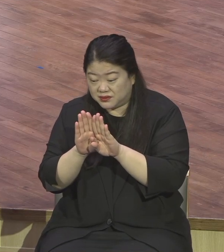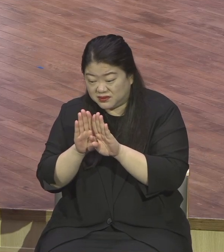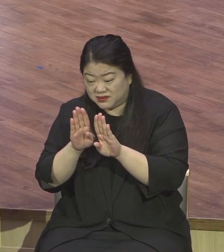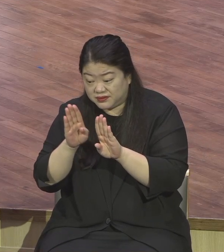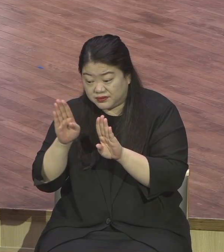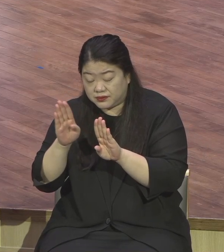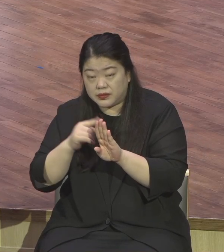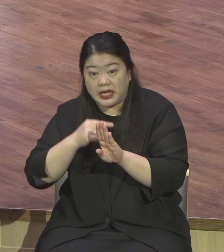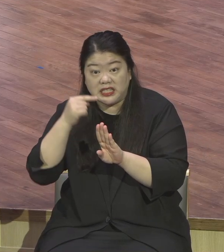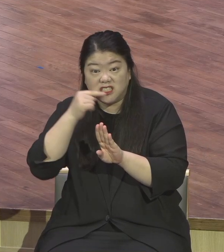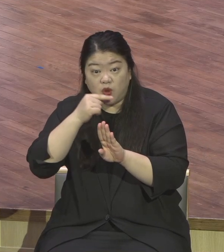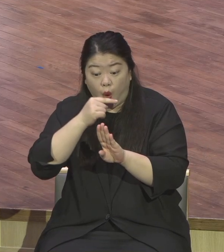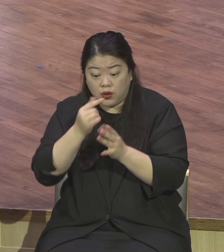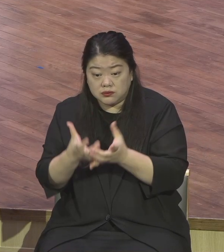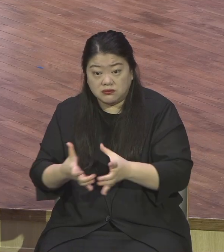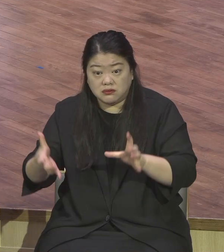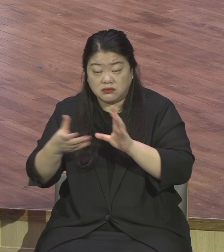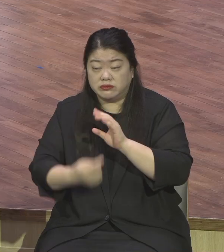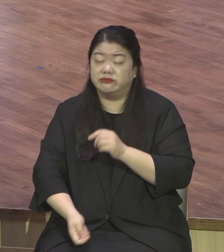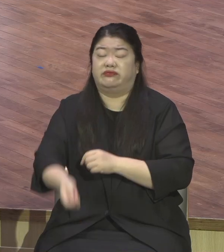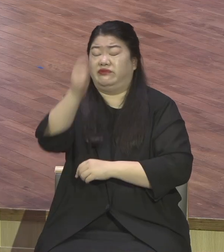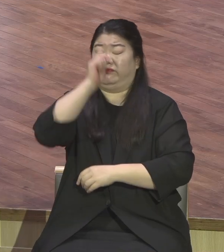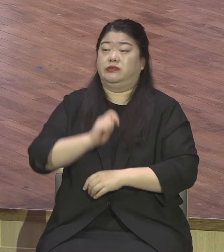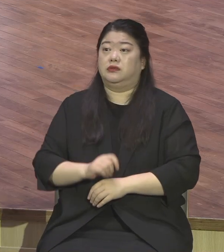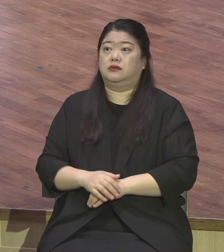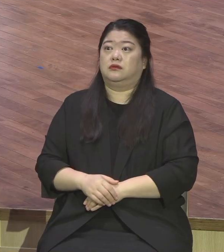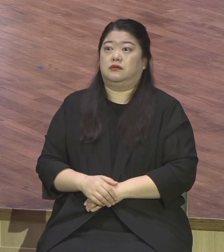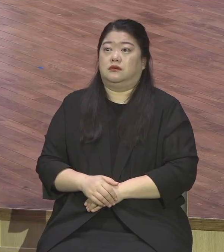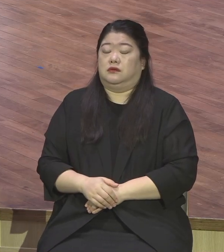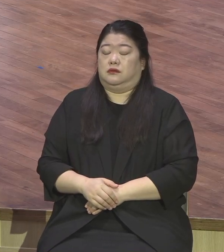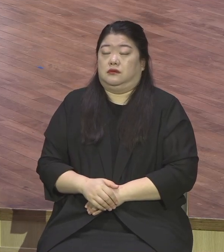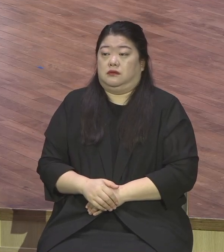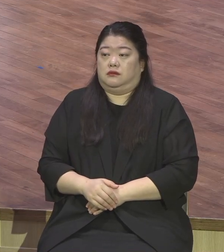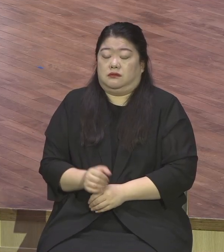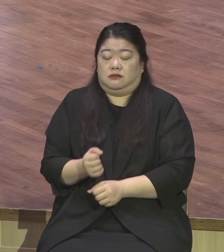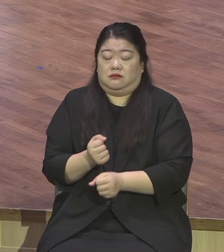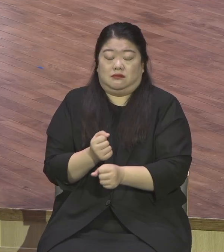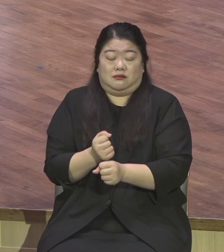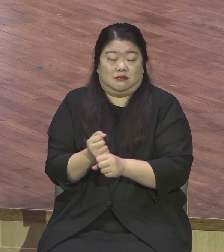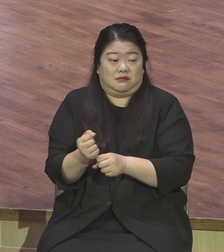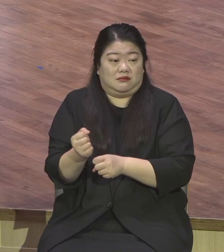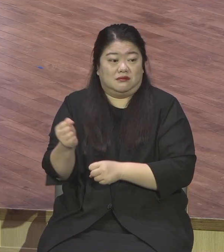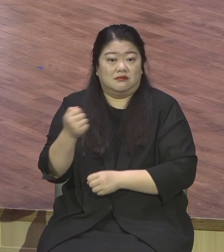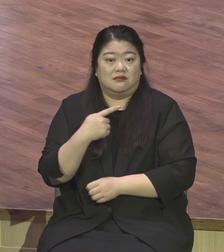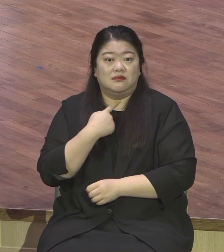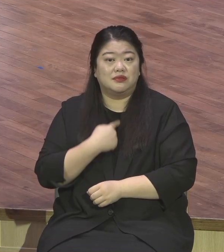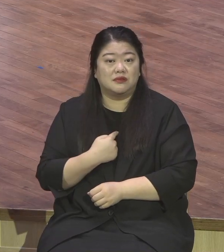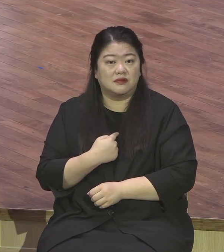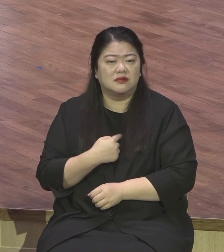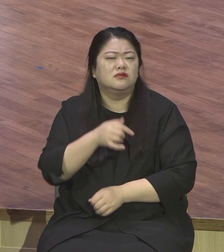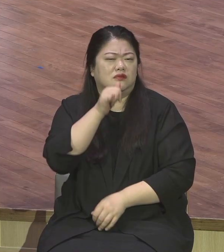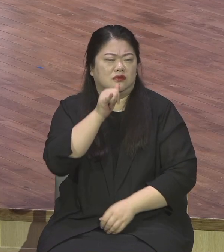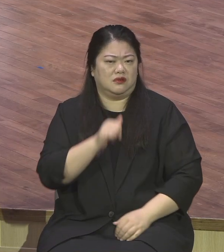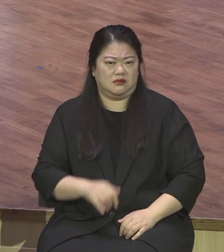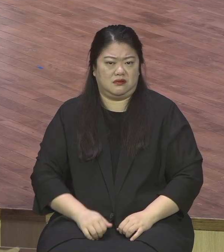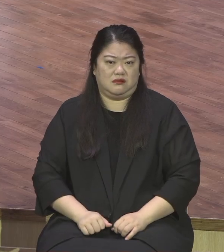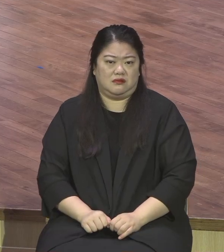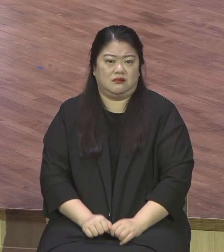건드려. 왜 왔냐고. 시간도 없는데 바쁜데 피곤한데 만나기